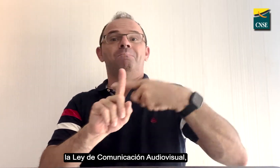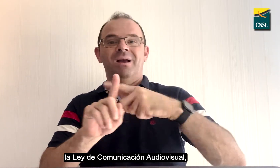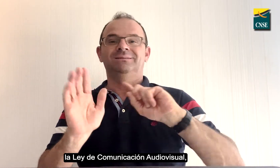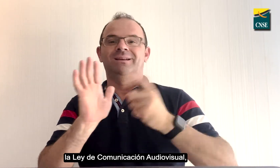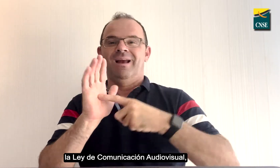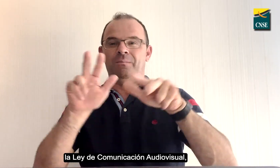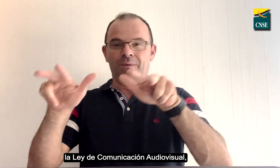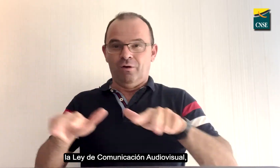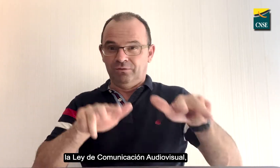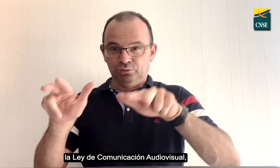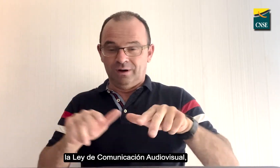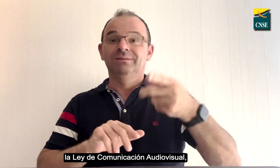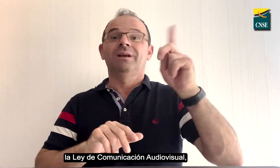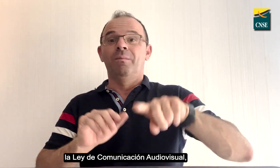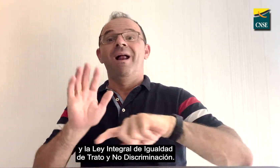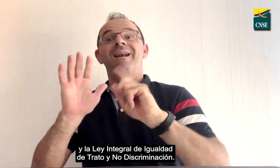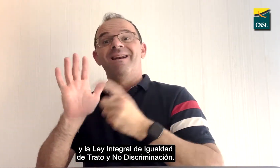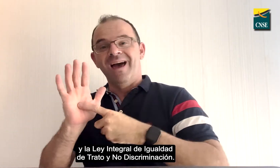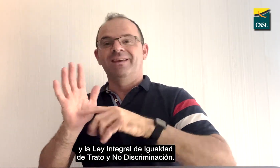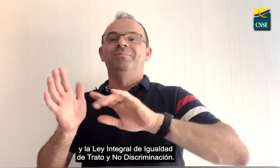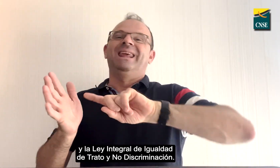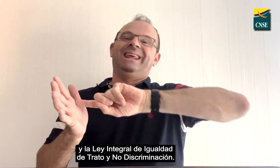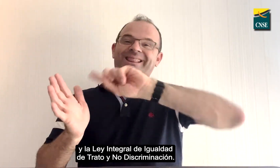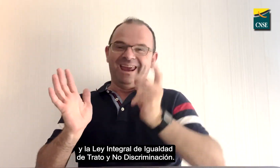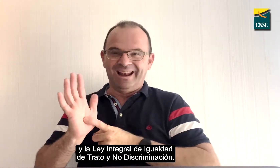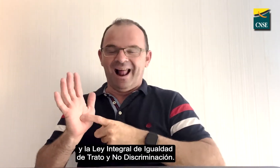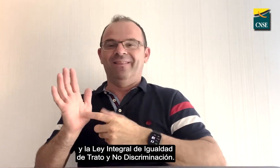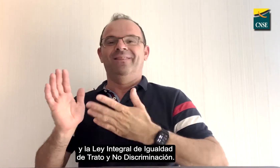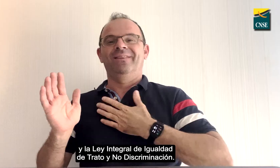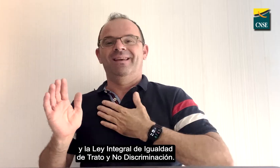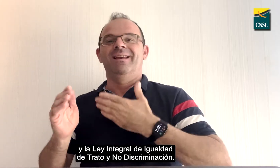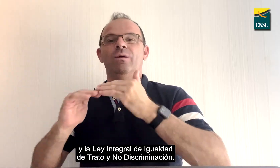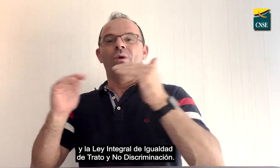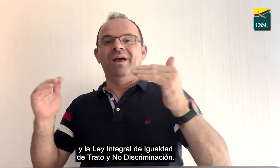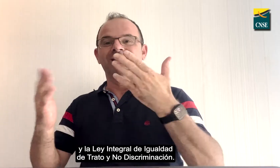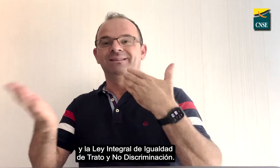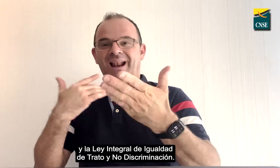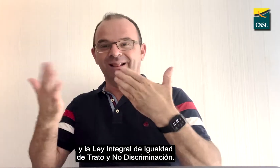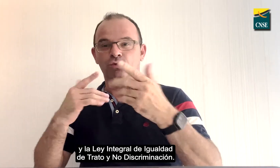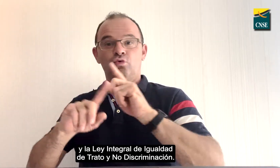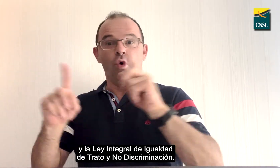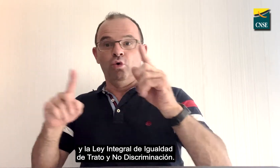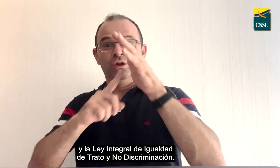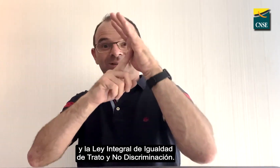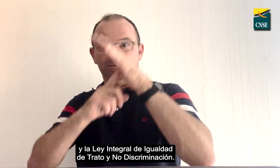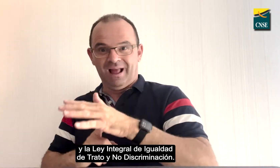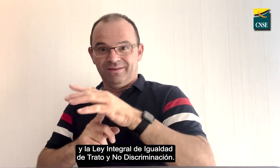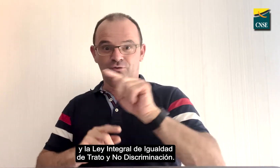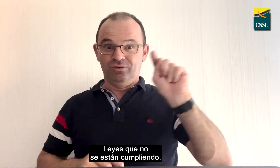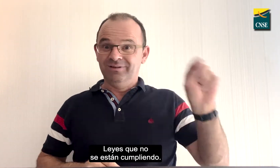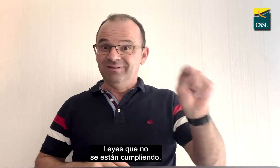Audiovisual y la Ley Integral de Igualdad de Trato y No Discriminación, leyes que no se están cumpliendo.